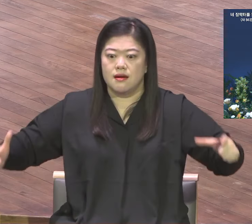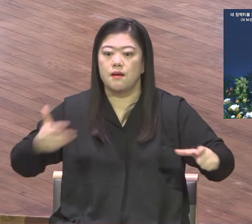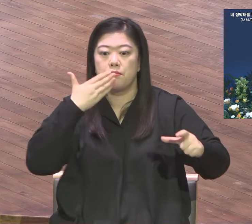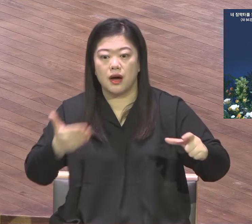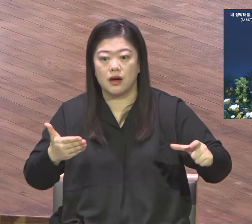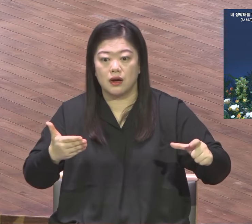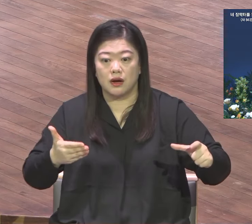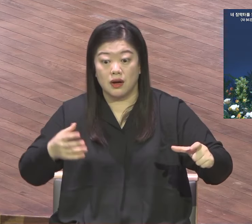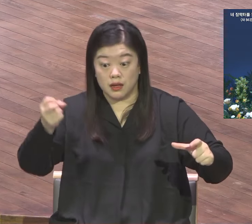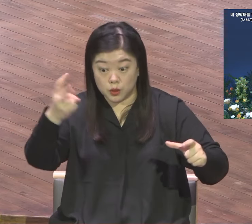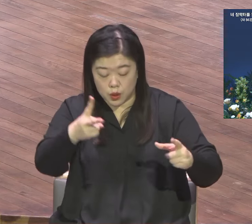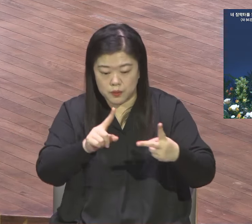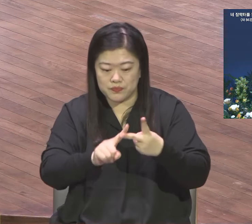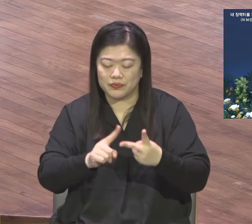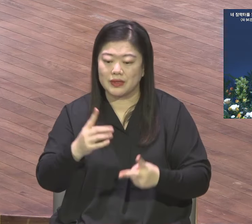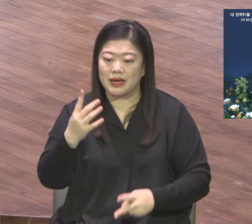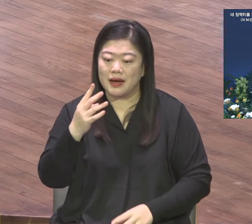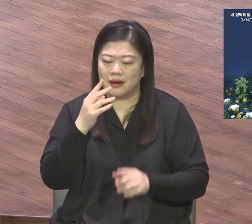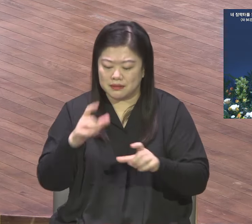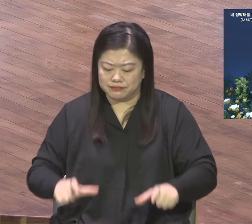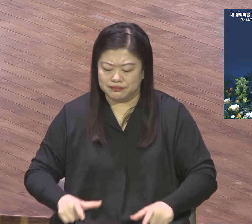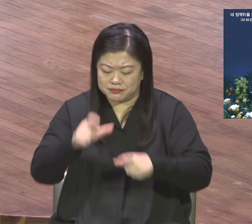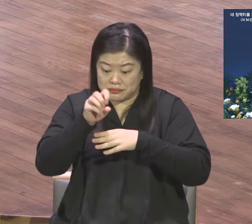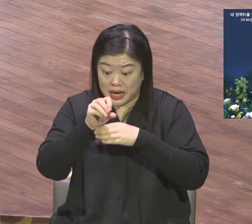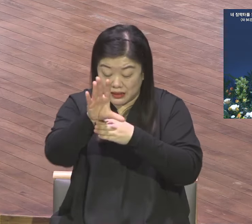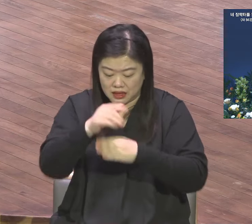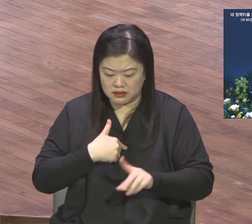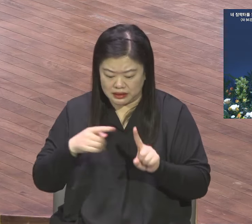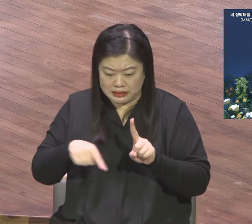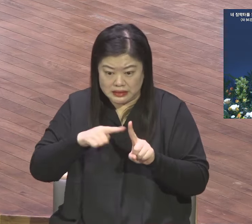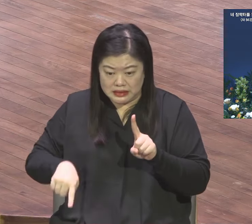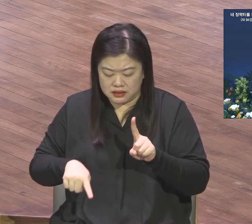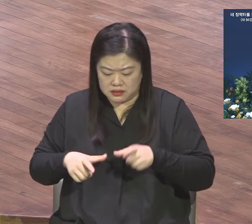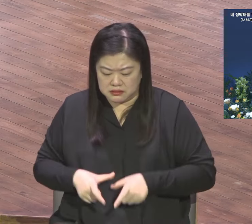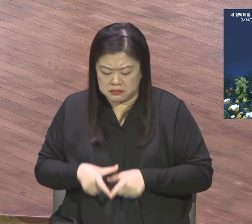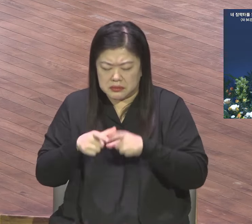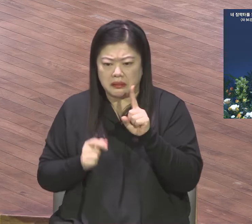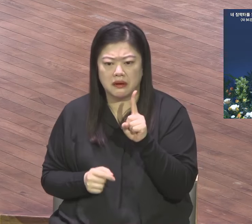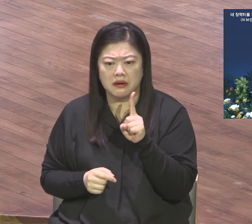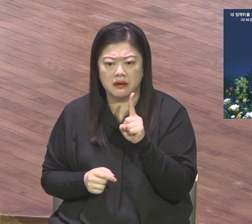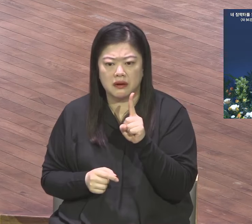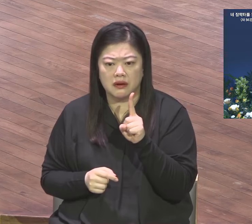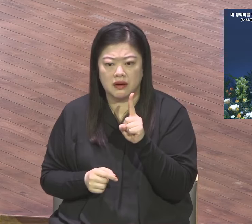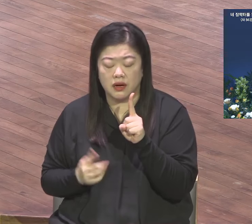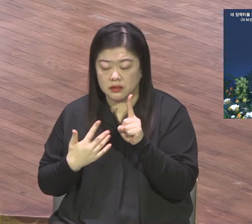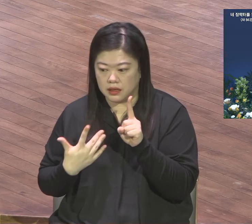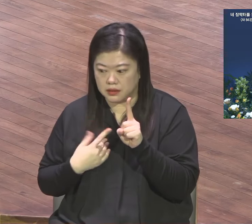장막터를 넓히는 것이 2, 3, 7 치유운동 입니다. 2, 3, 7 나라를 치유해라